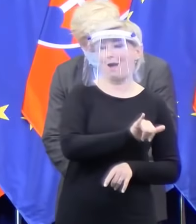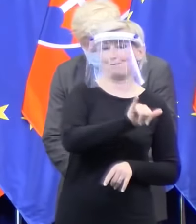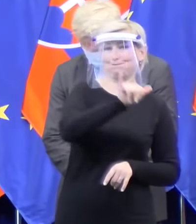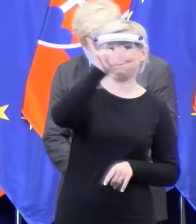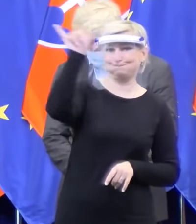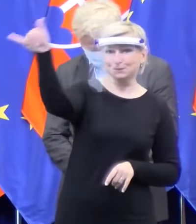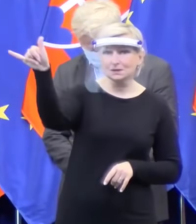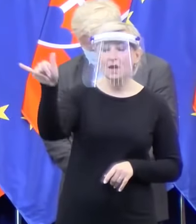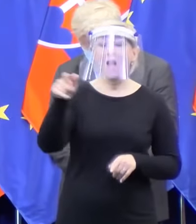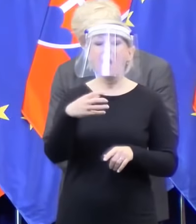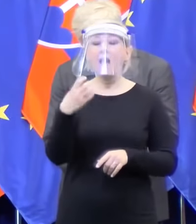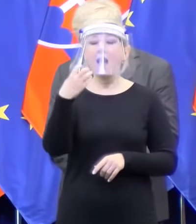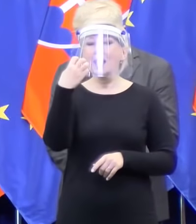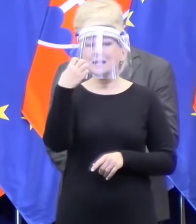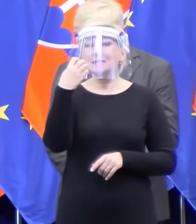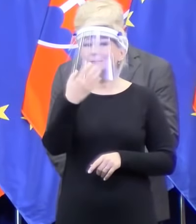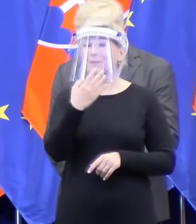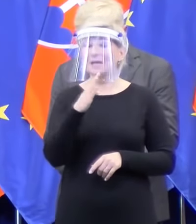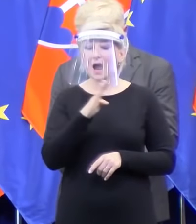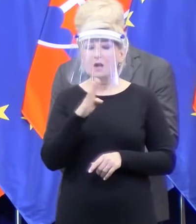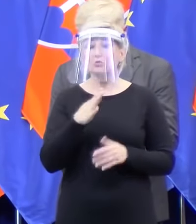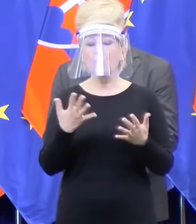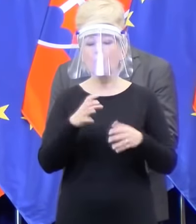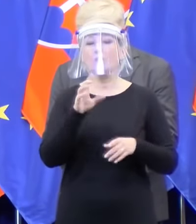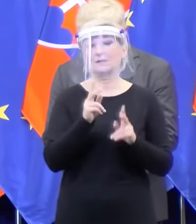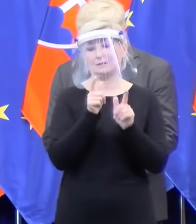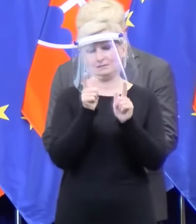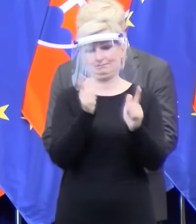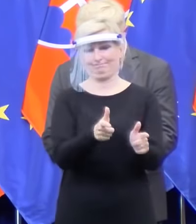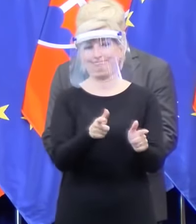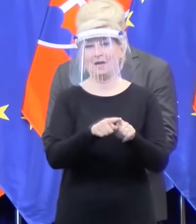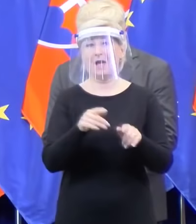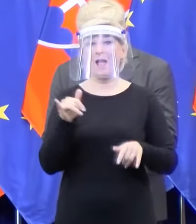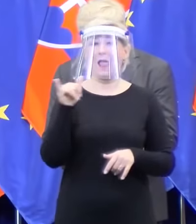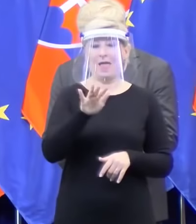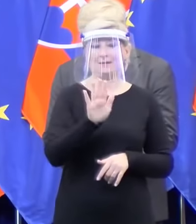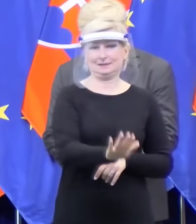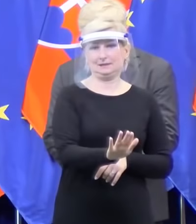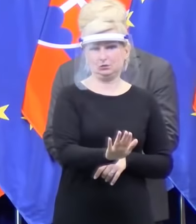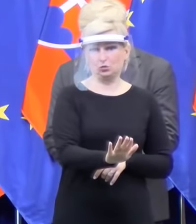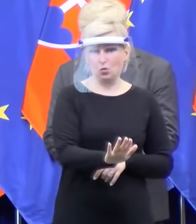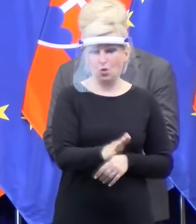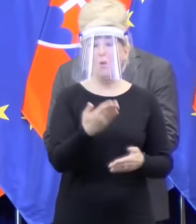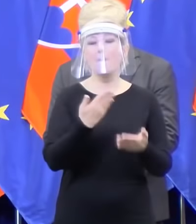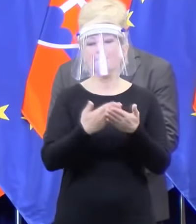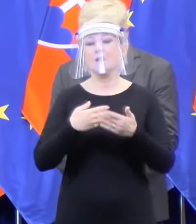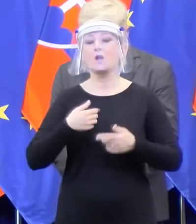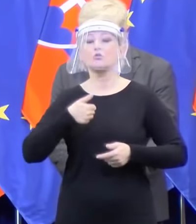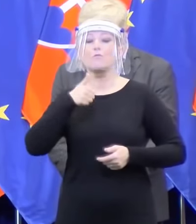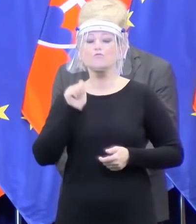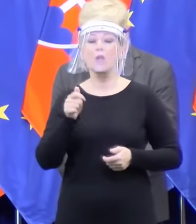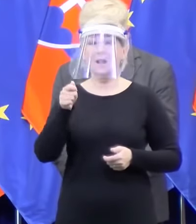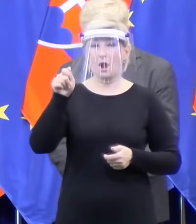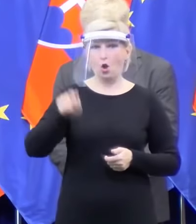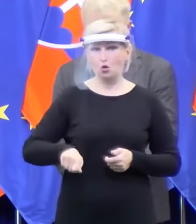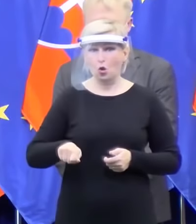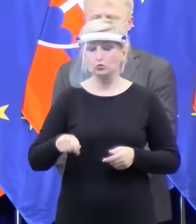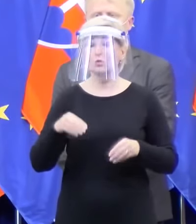preto sme včera o večerných hodinách aj v spolupráci s pánom premiérom rozhodli, že poletí pre tento materiál